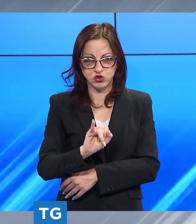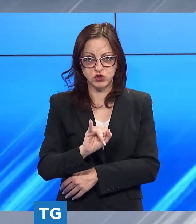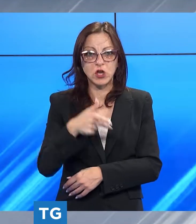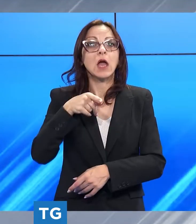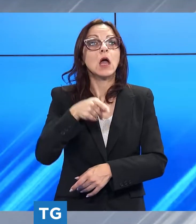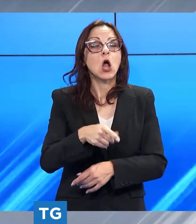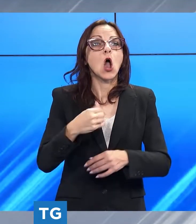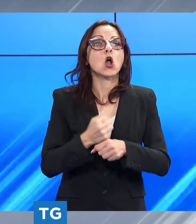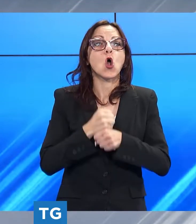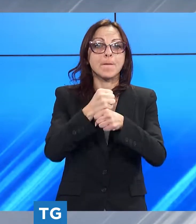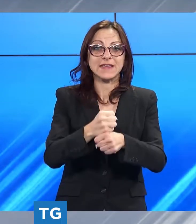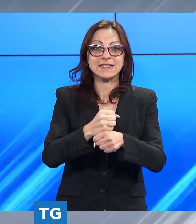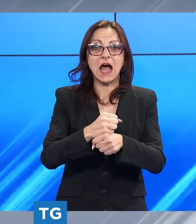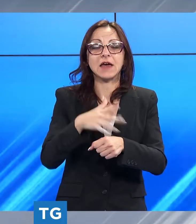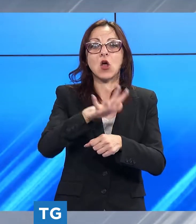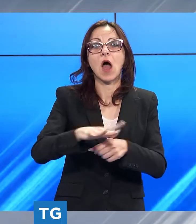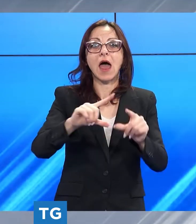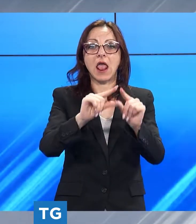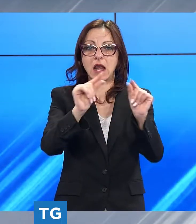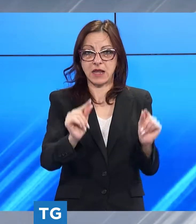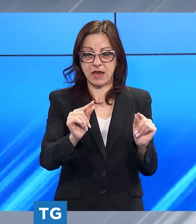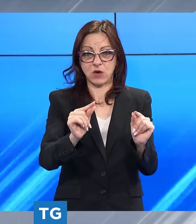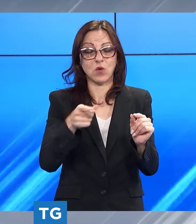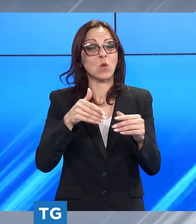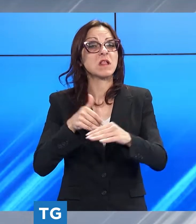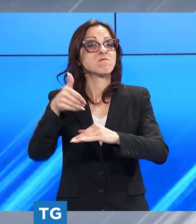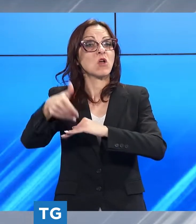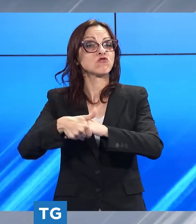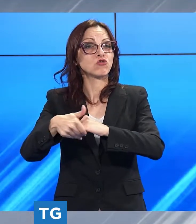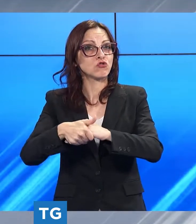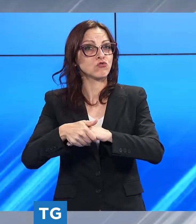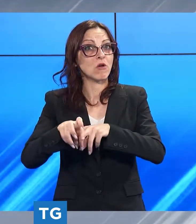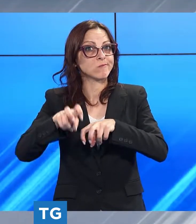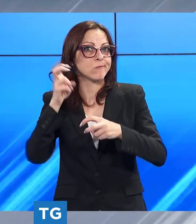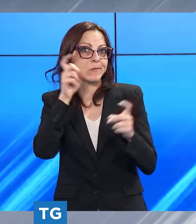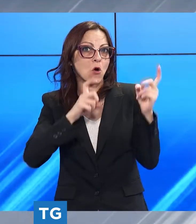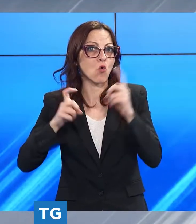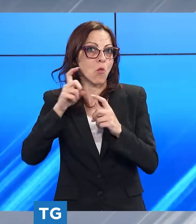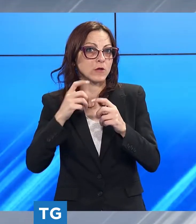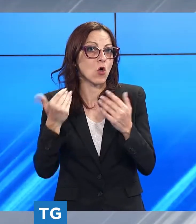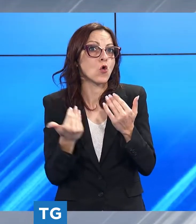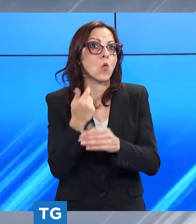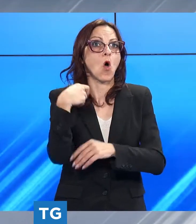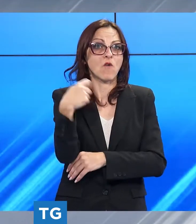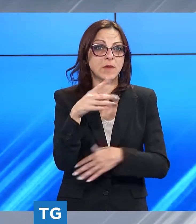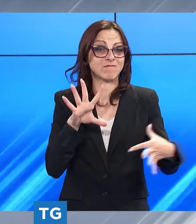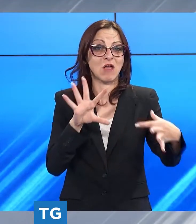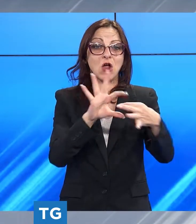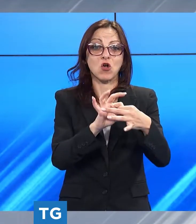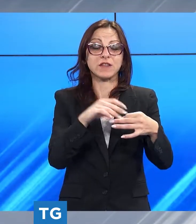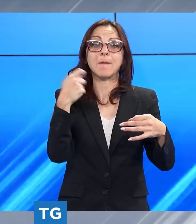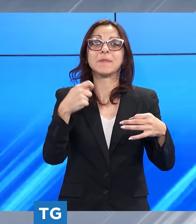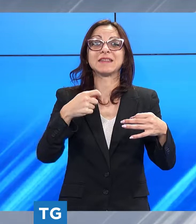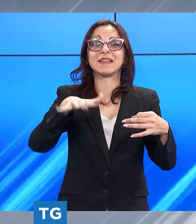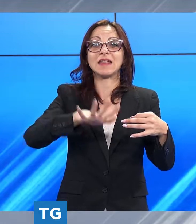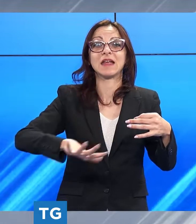ligura una sostituzione che sta creando tensioni anche per il colore politico della nuova presidente legata al presidente della regione liguria